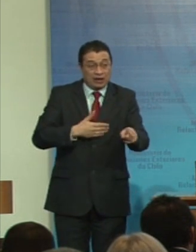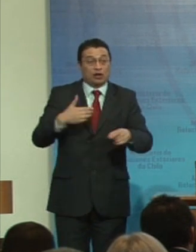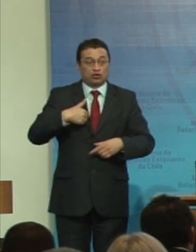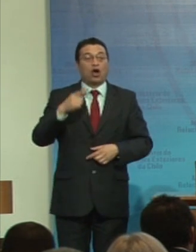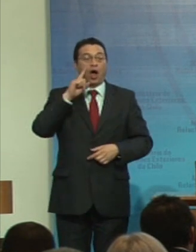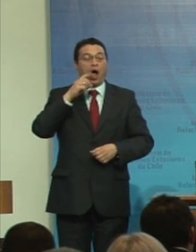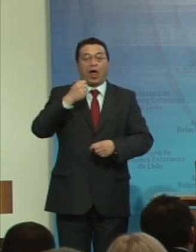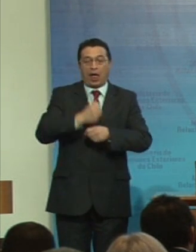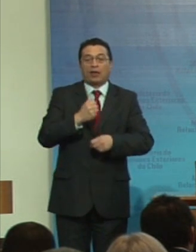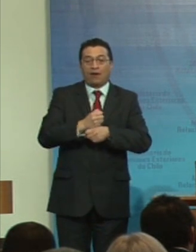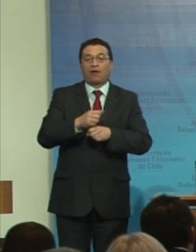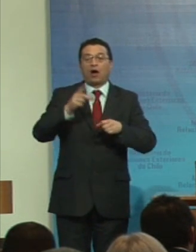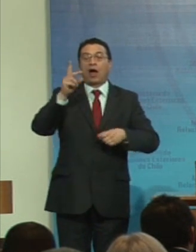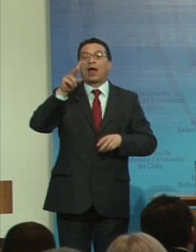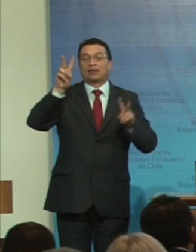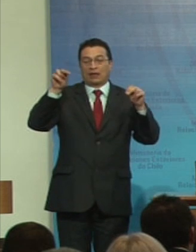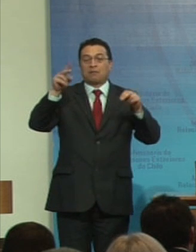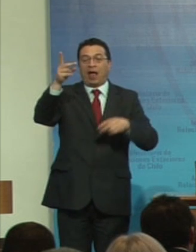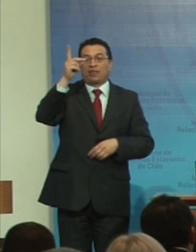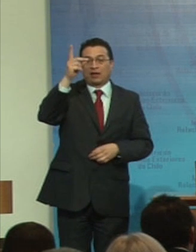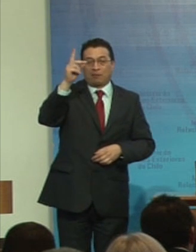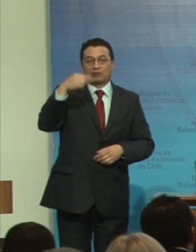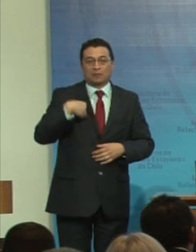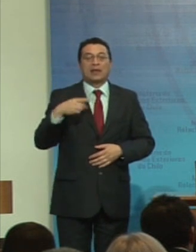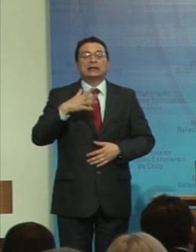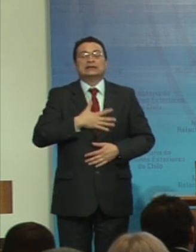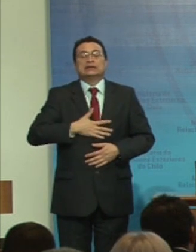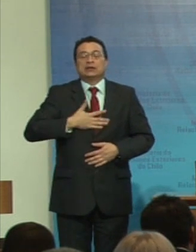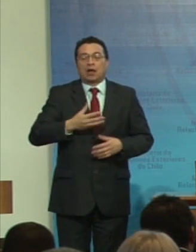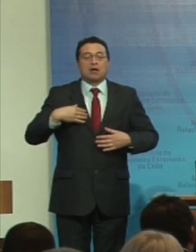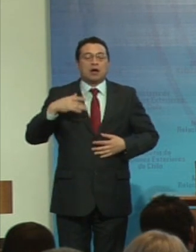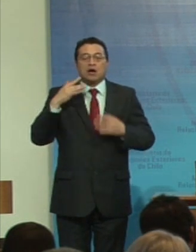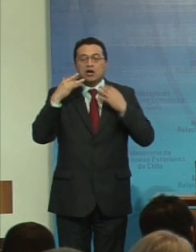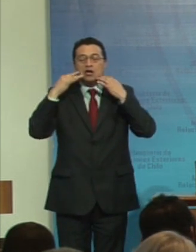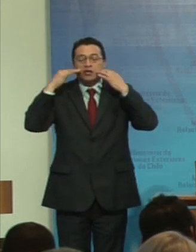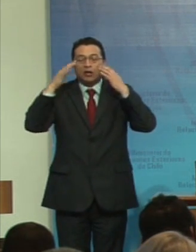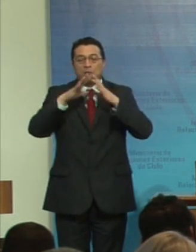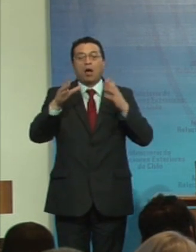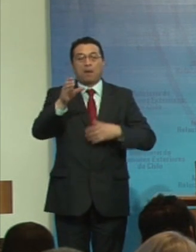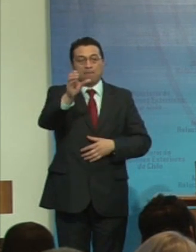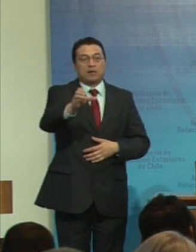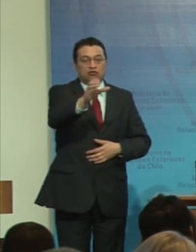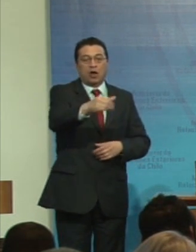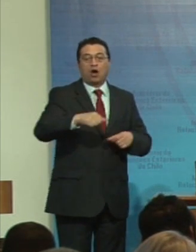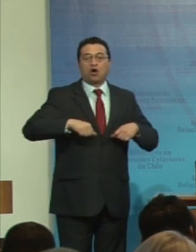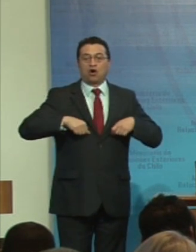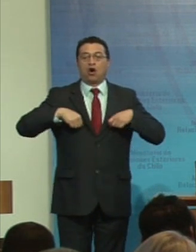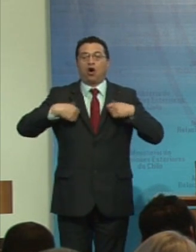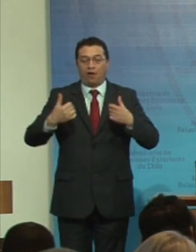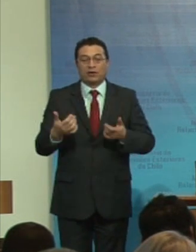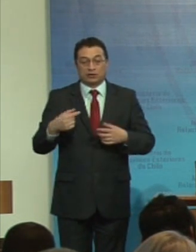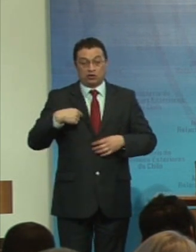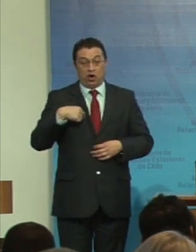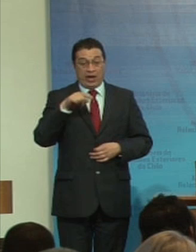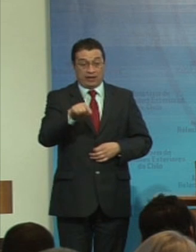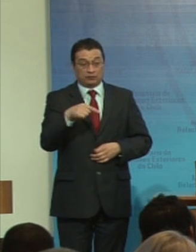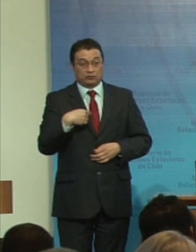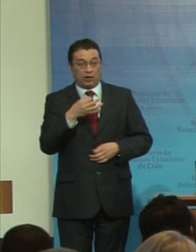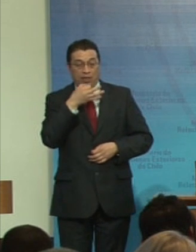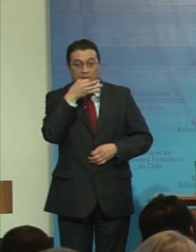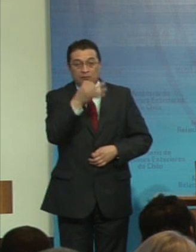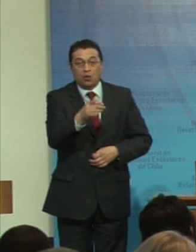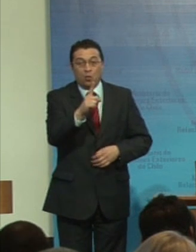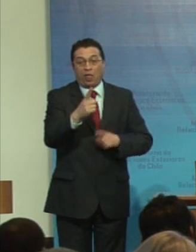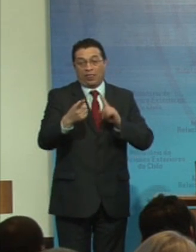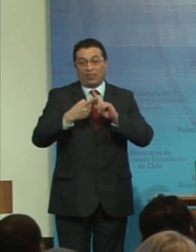trabajando el tema de la discapacidad y me siento contenta de que la gente es joven y eso yo lo planteo como